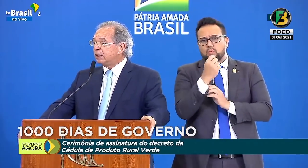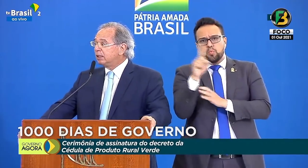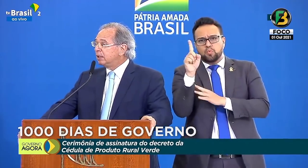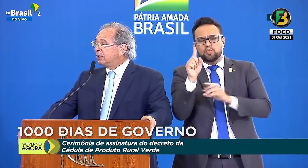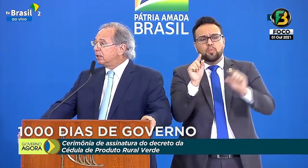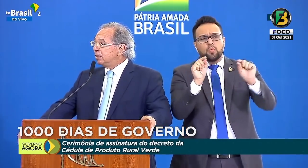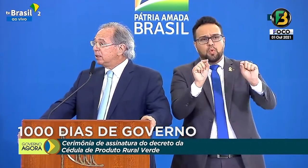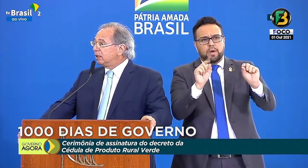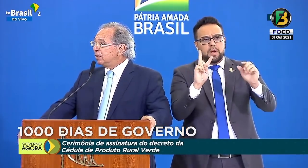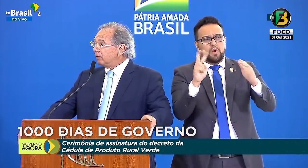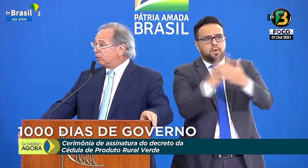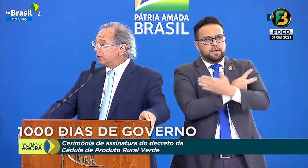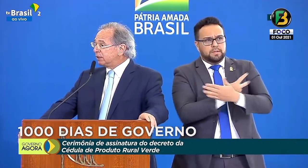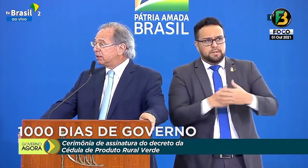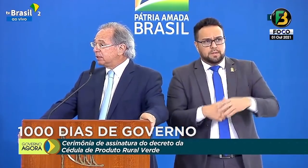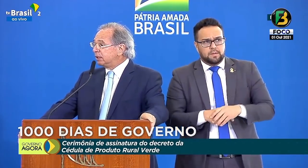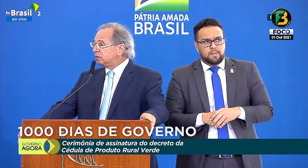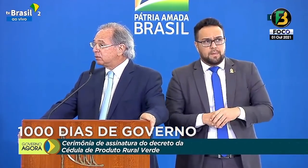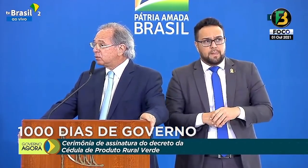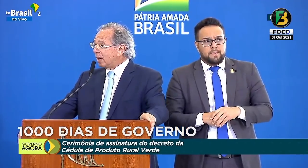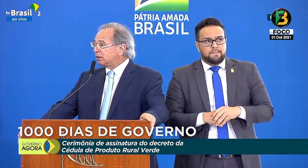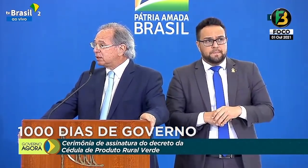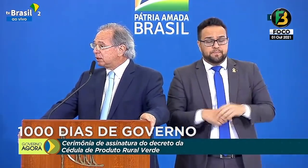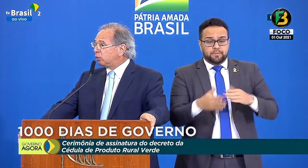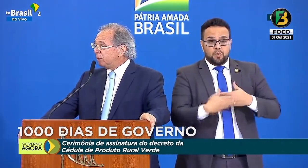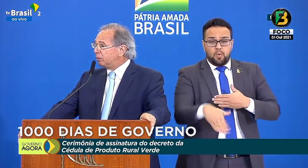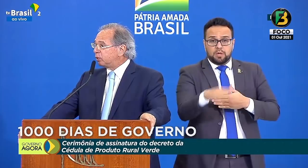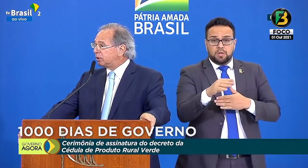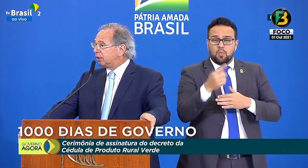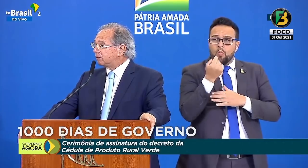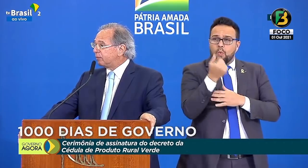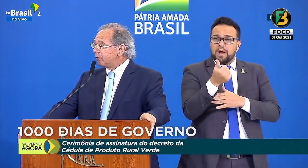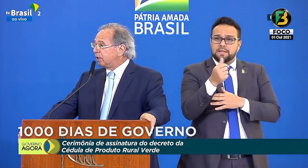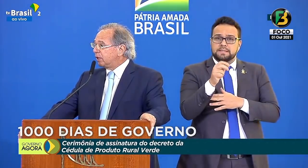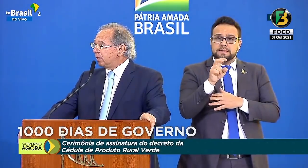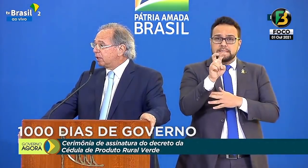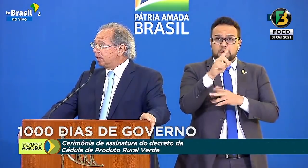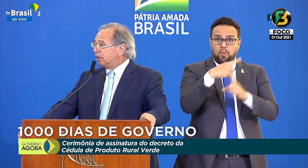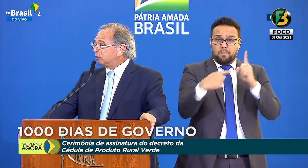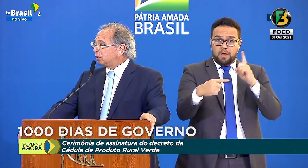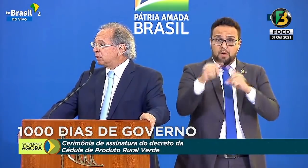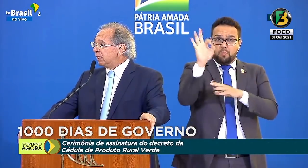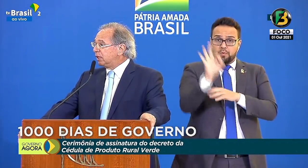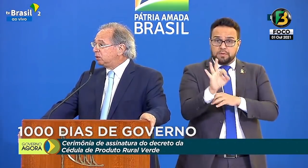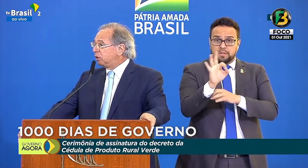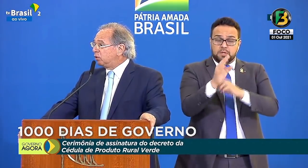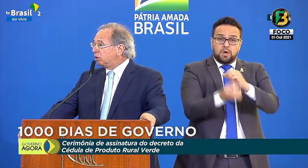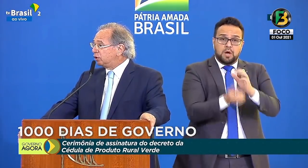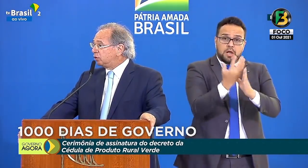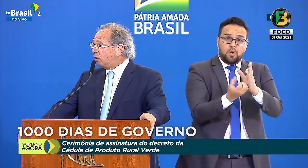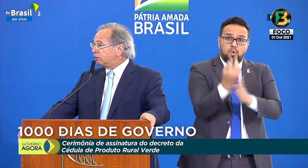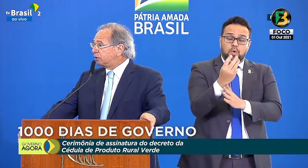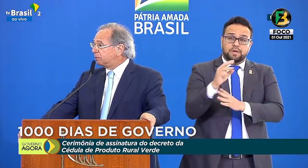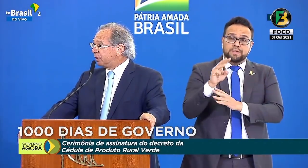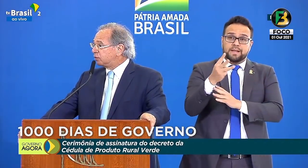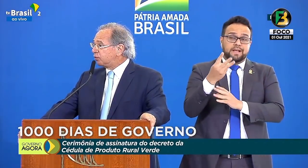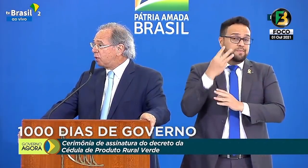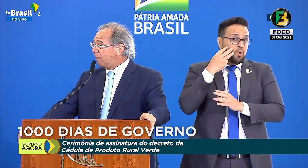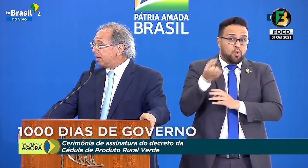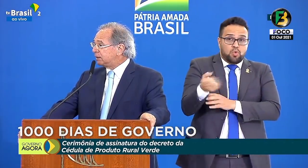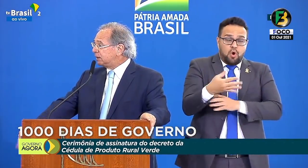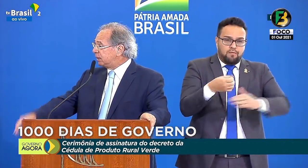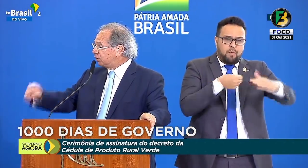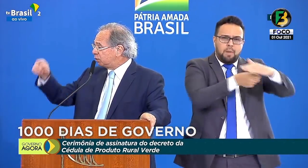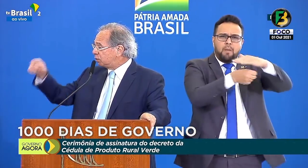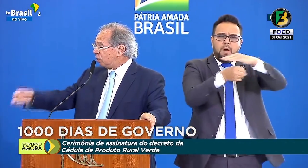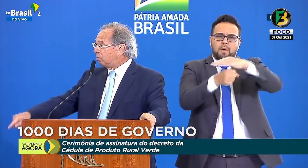levantar, e nós vamos crescer esse ano quase 5,5%, criamos 3 milhões de novos empregos